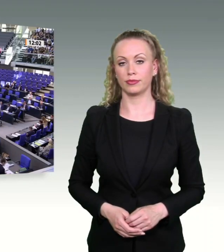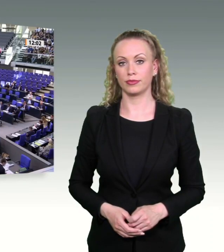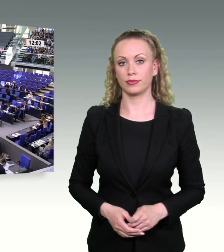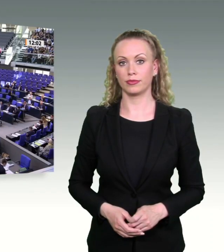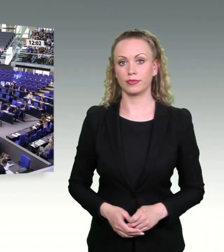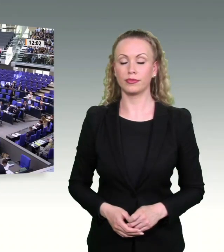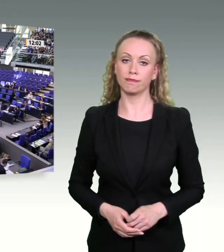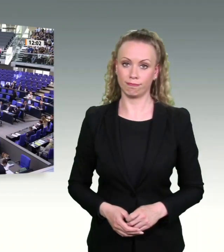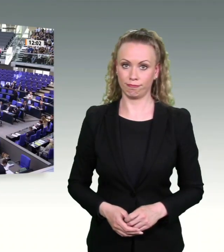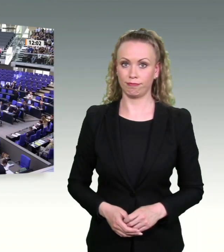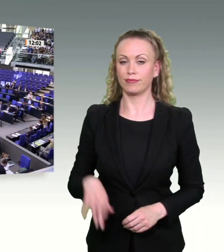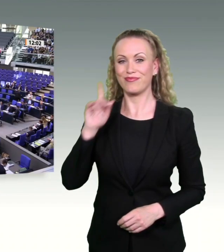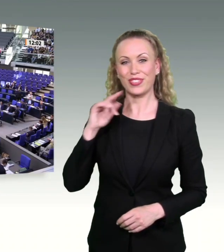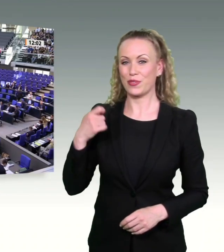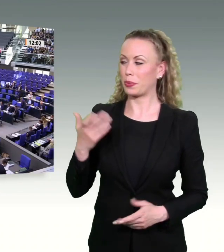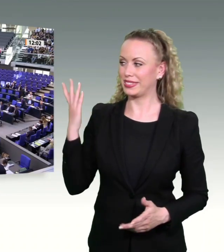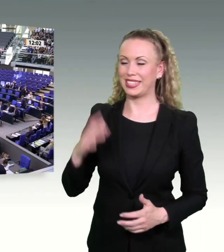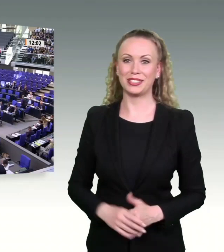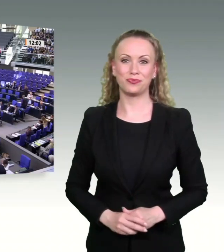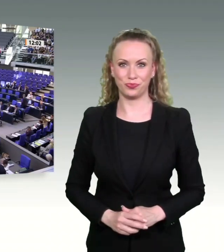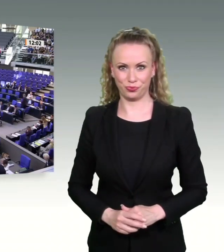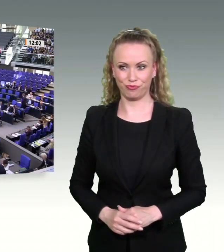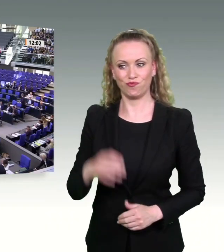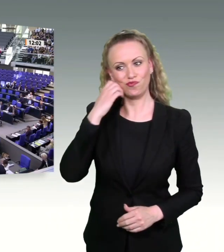Sehr geehrte Frau Präsidentin! Meine lieben Damen und Herren!